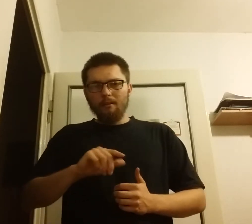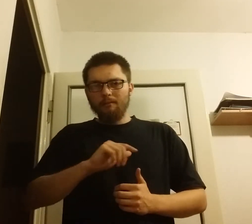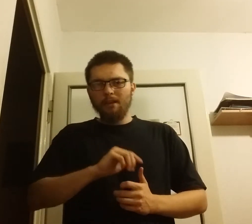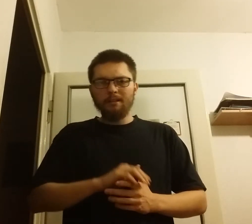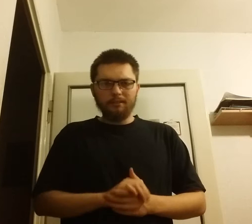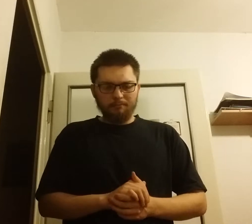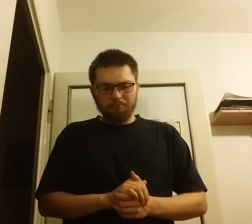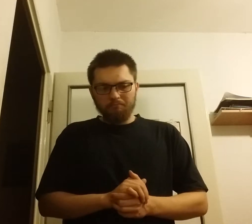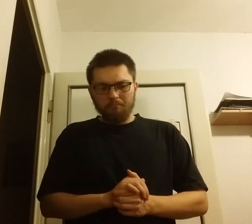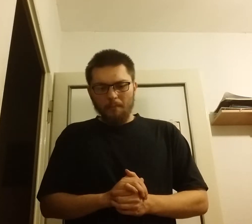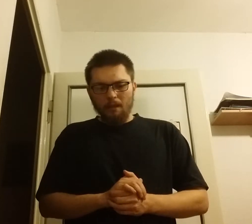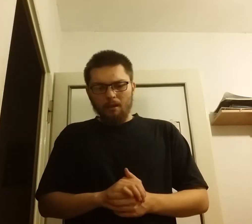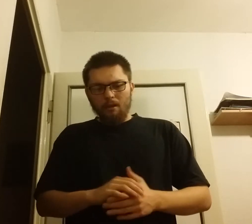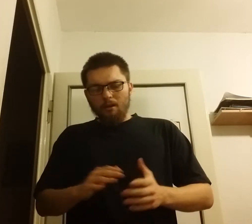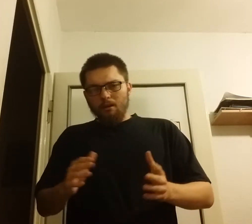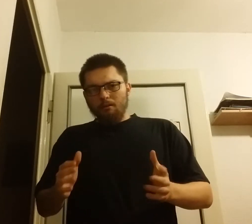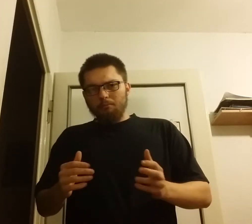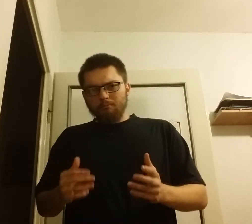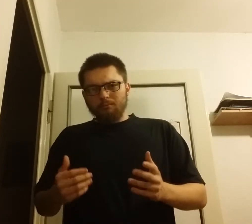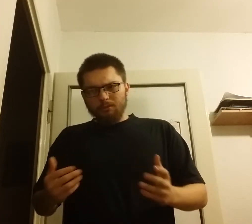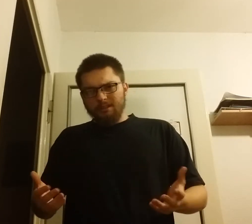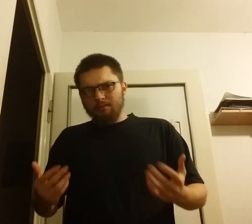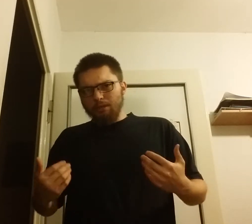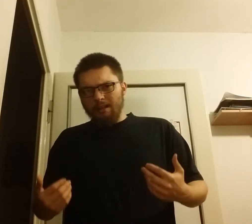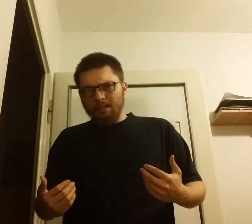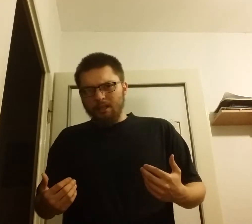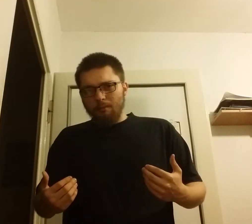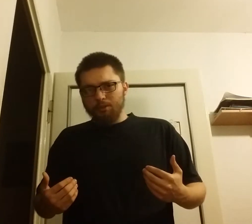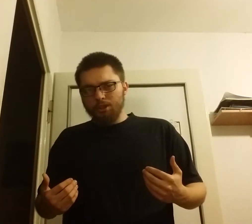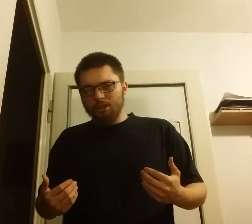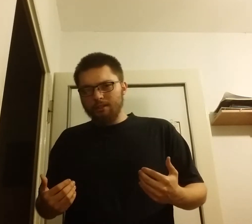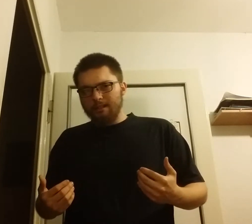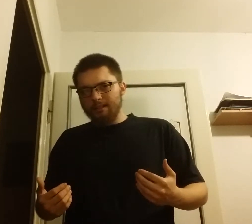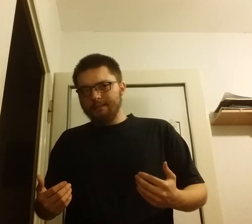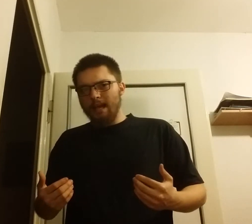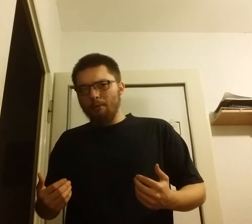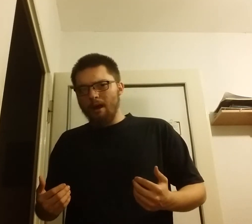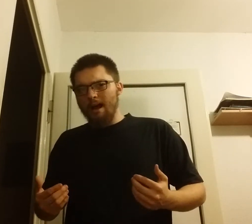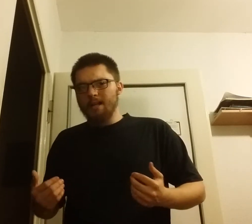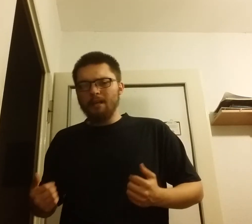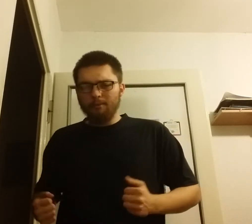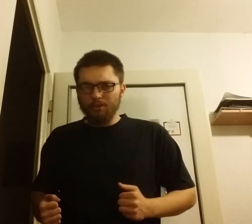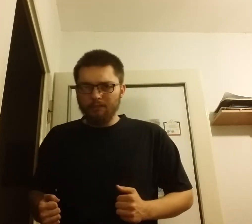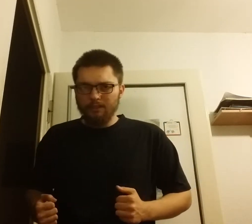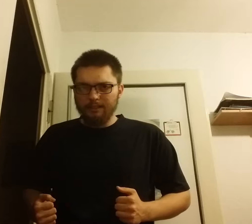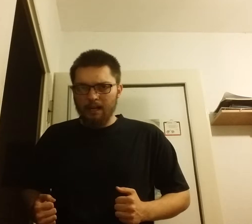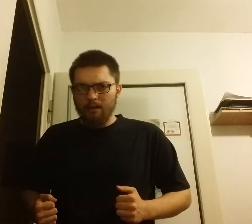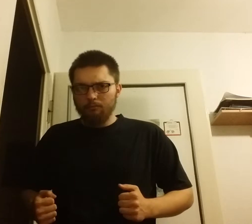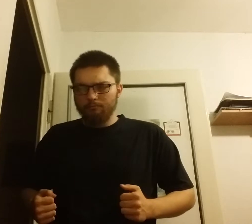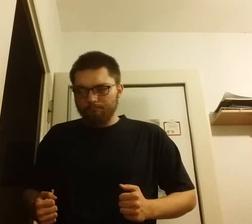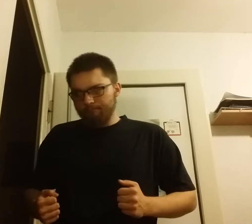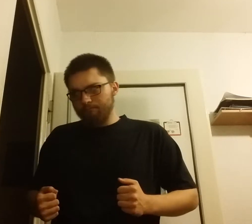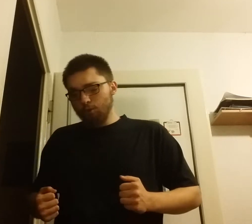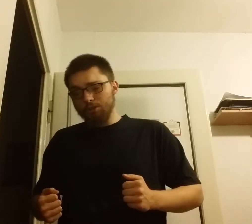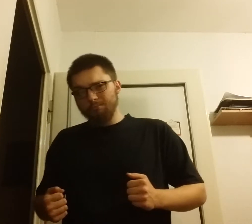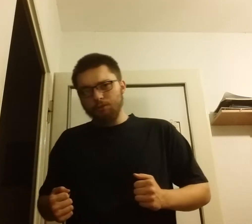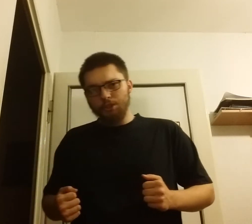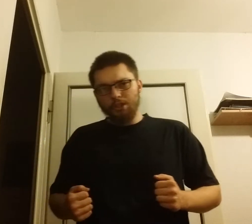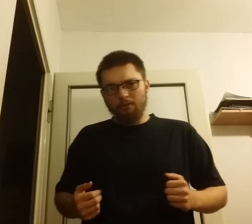Więc z naturalnych przyczyn cała armia bolszewicka musi się